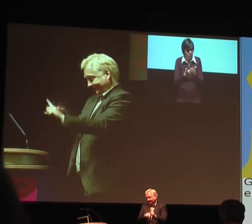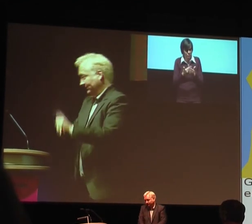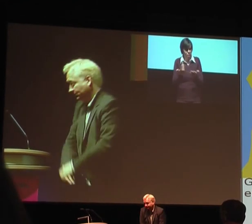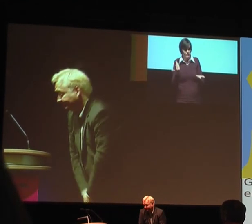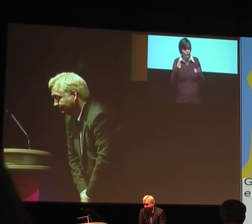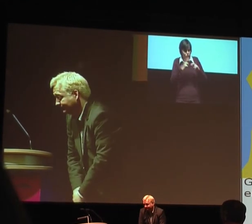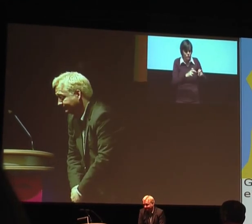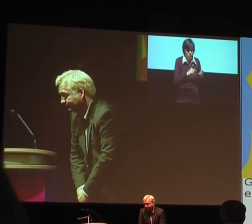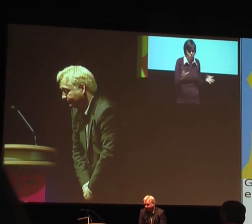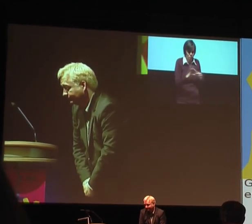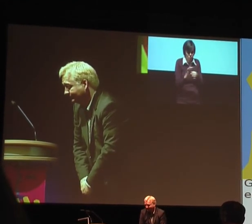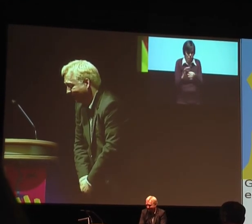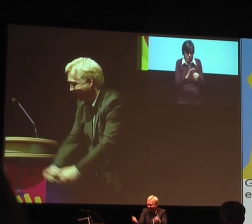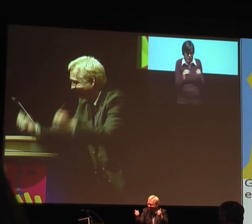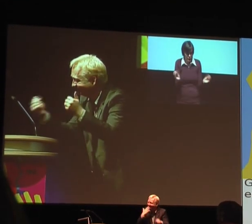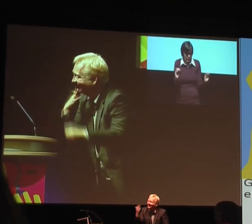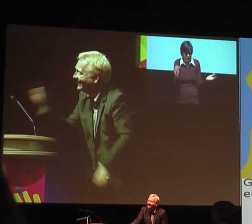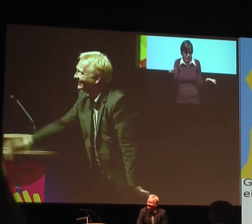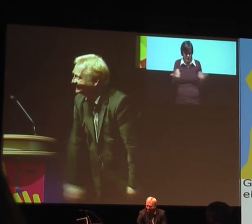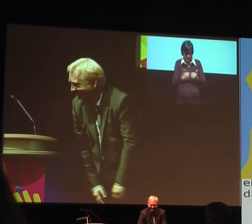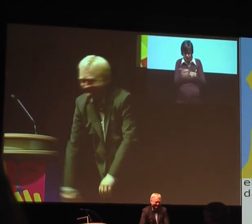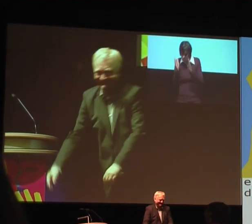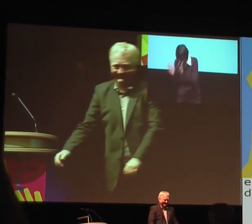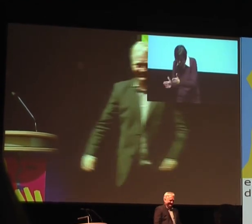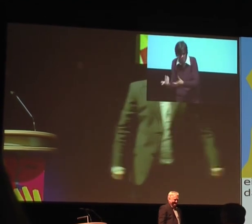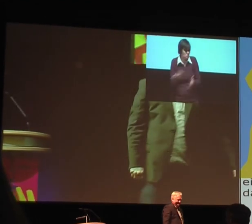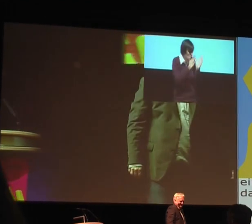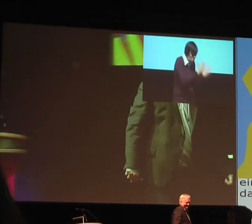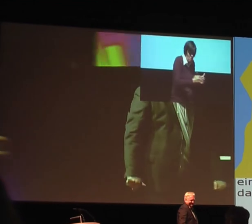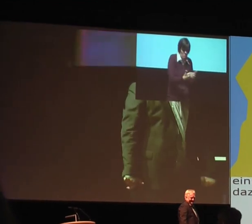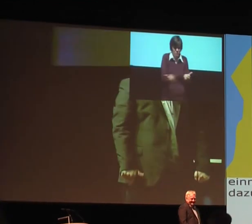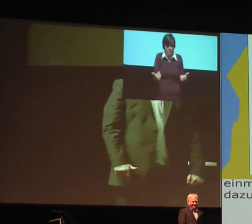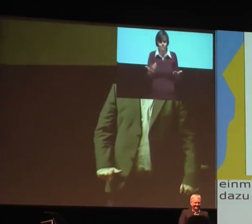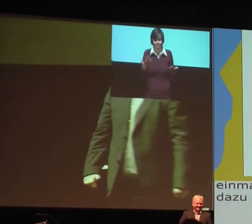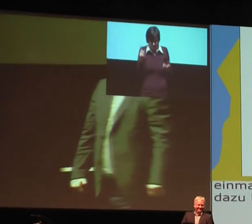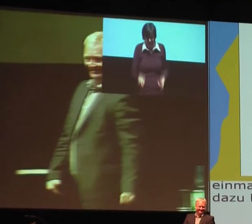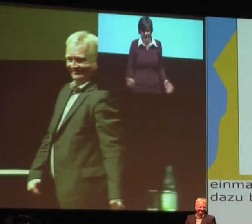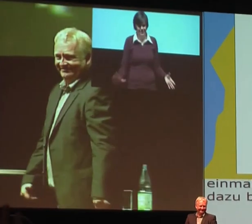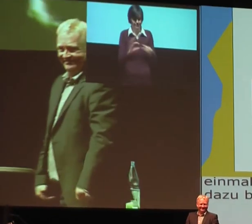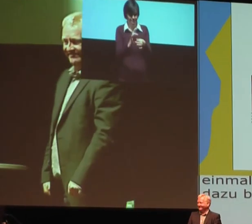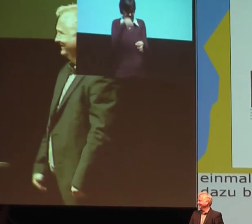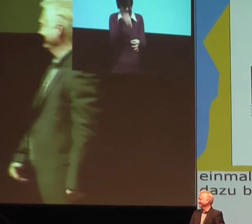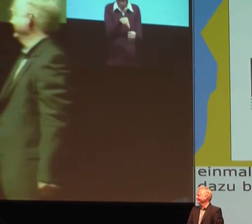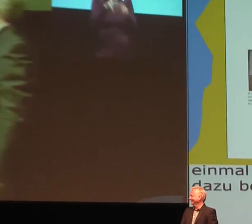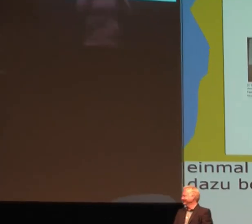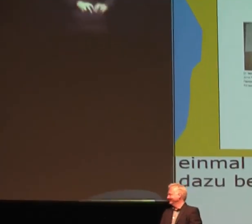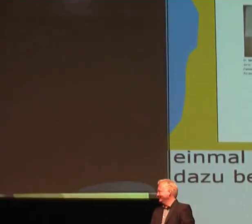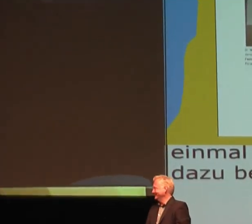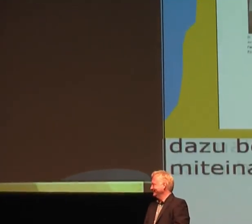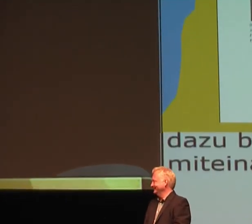beide Wege miteinander verknüpfen. Und wie man das macht, da fehlen tatsächlich auch noch Forschungsergebnisse. Dazu gibt es wirklich nicht so